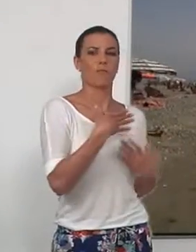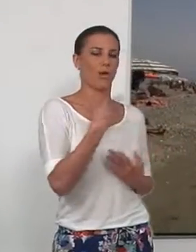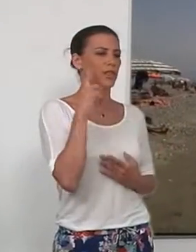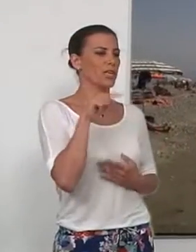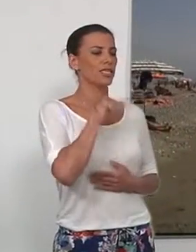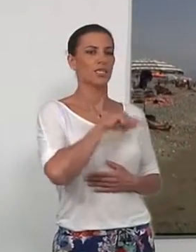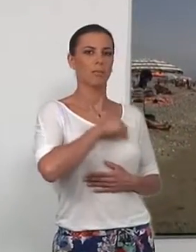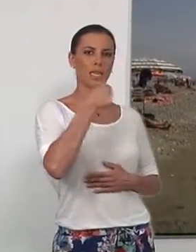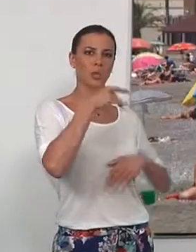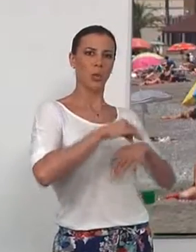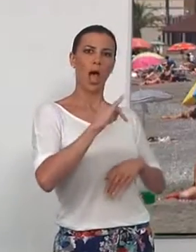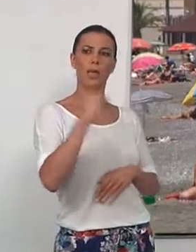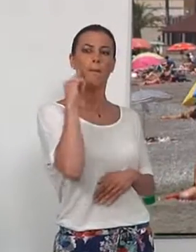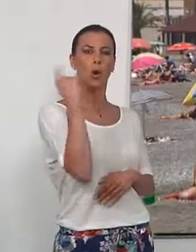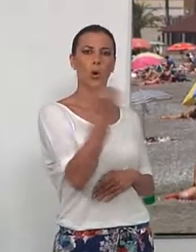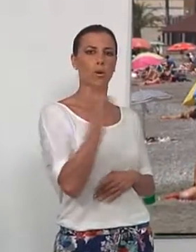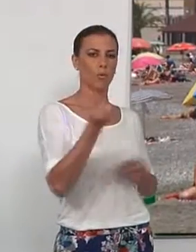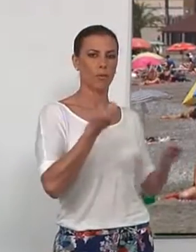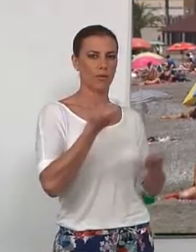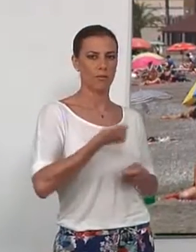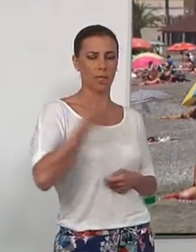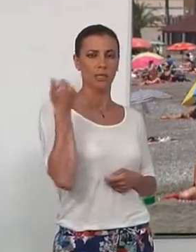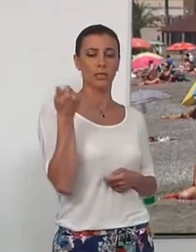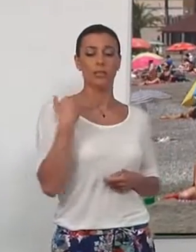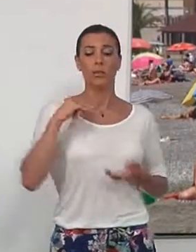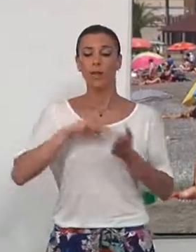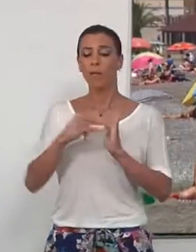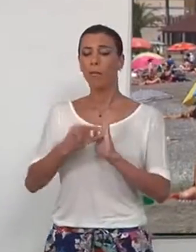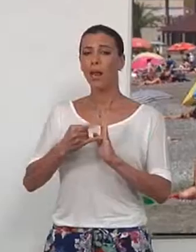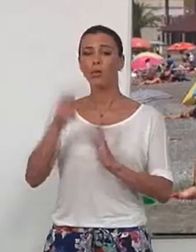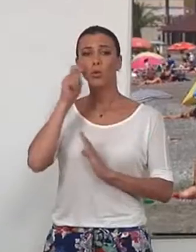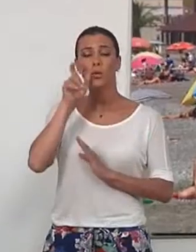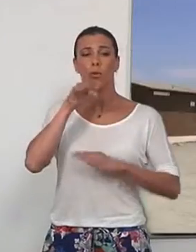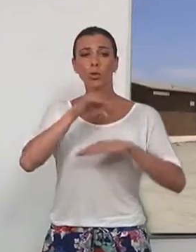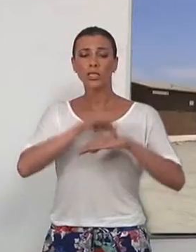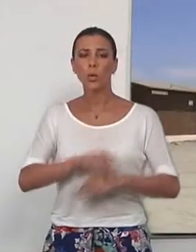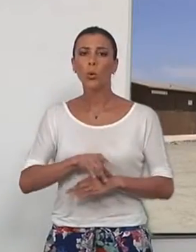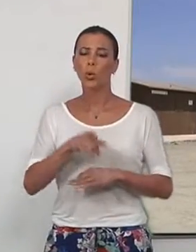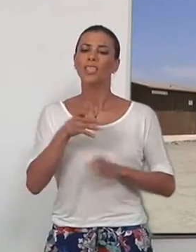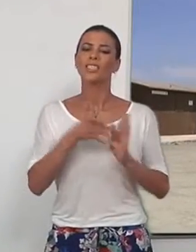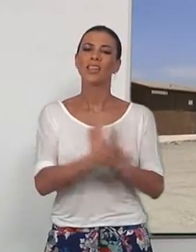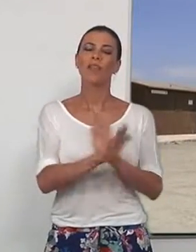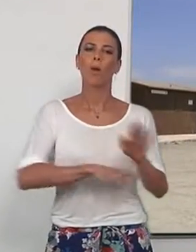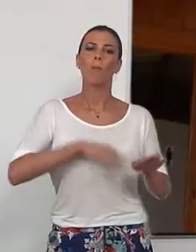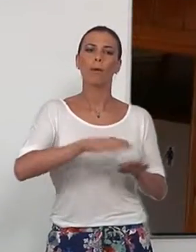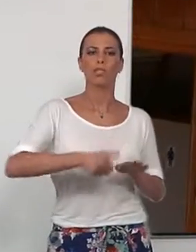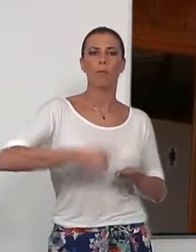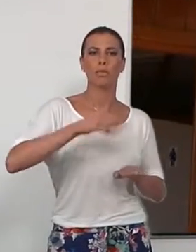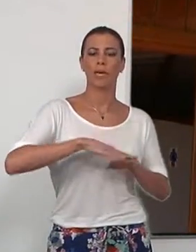ejercicio de sus libertades. El Plan de Turismo Seguro es un paso más hacia la excelencia turística y la